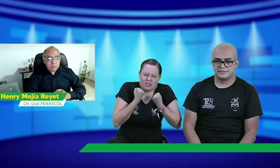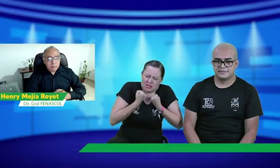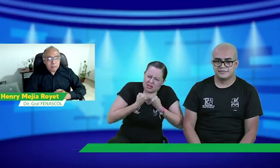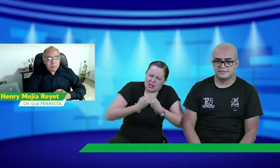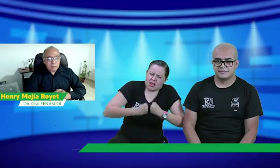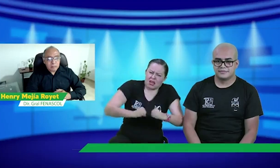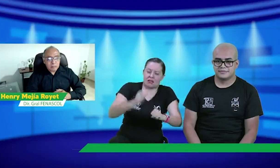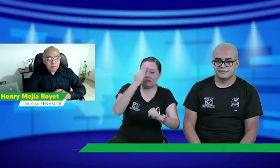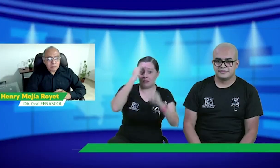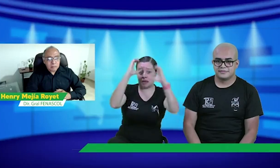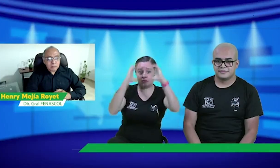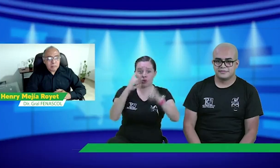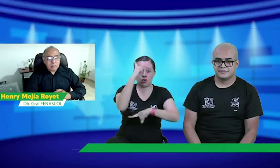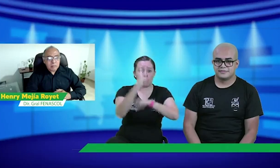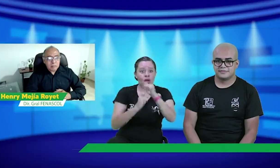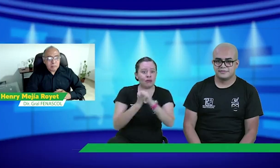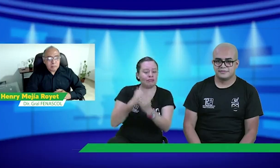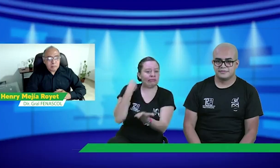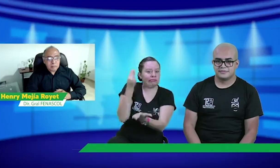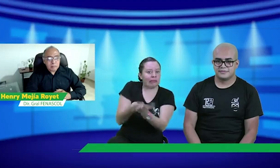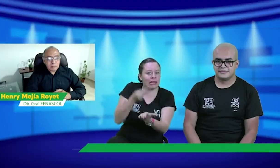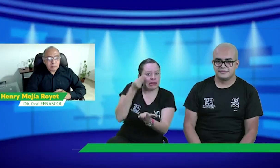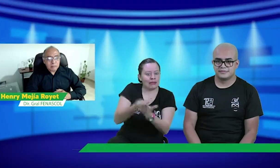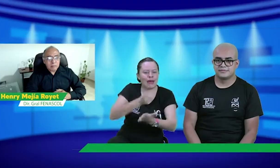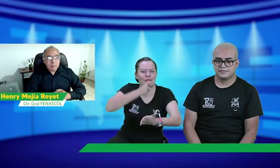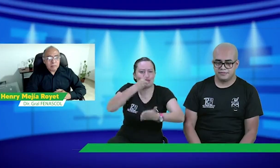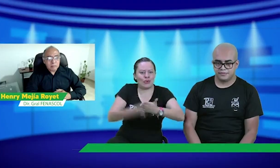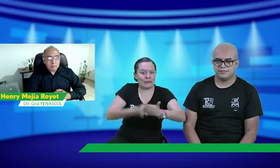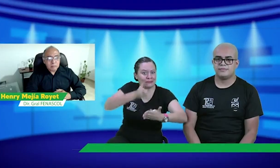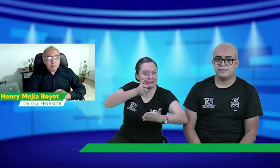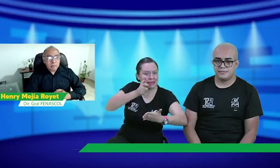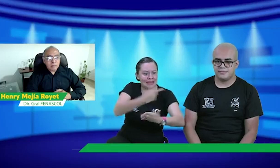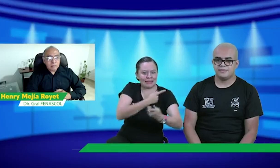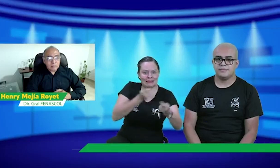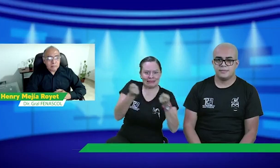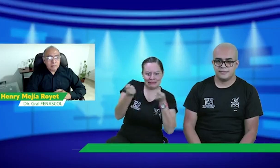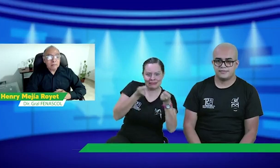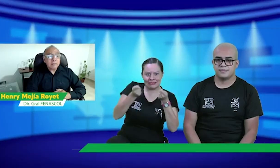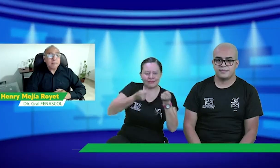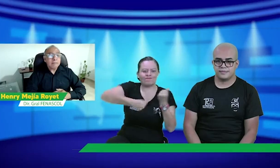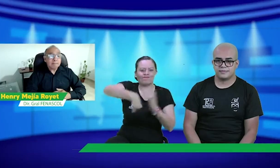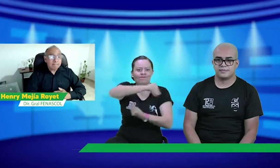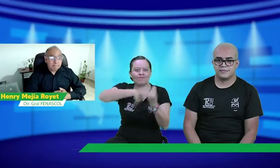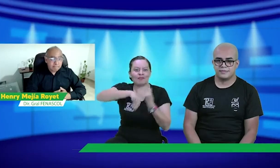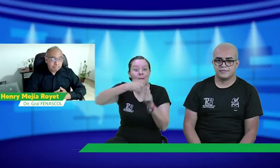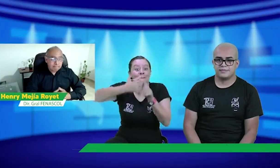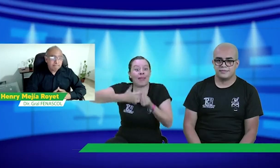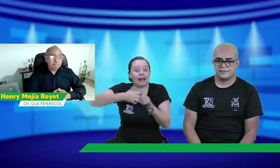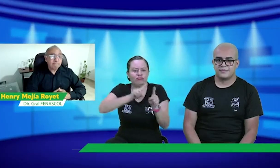de un momento a otro, sino que, bueno, en la cámara de comercio hay que pagar cada año y, pues, tenemos que